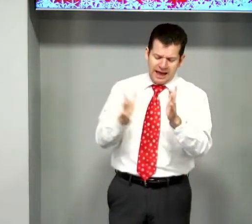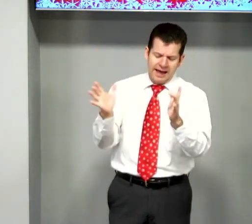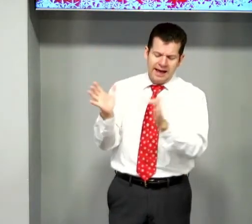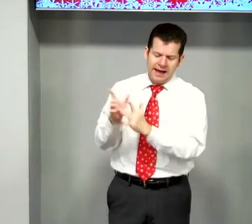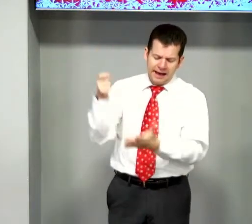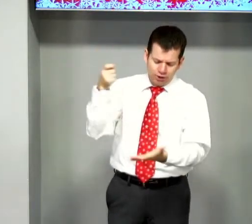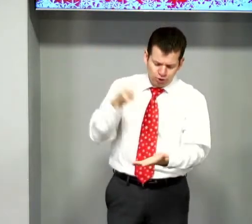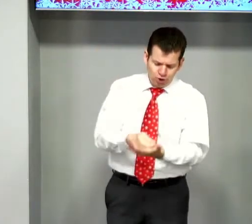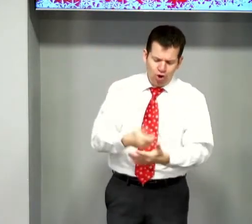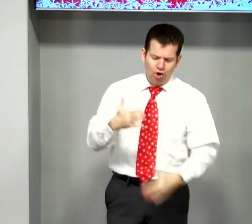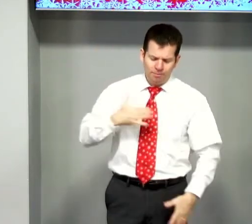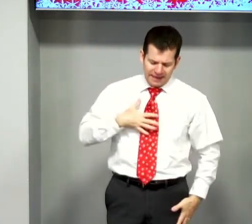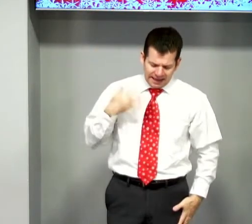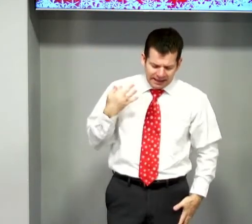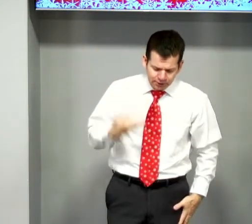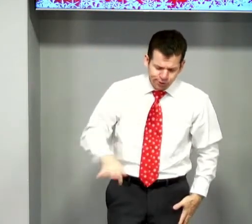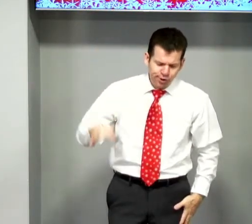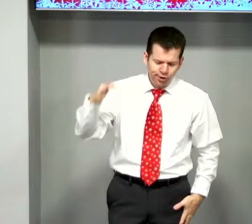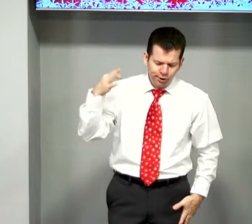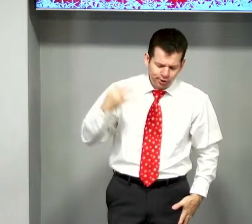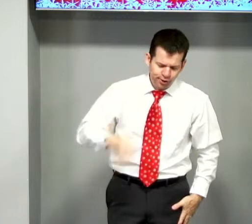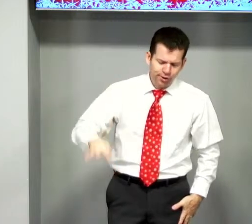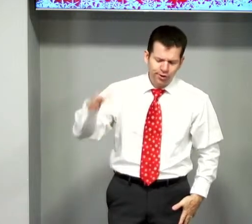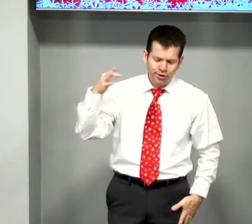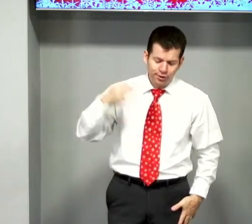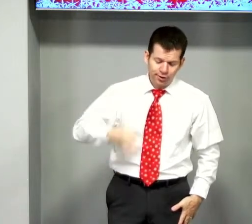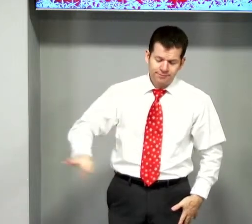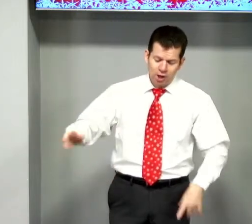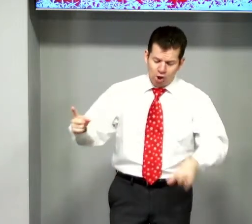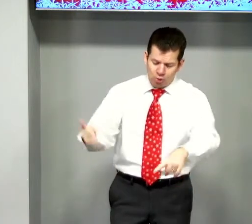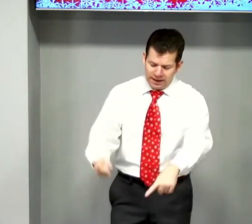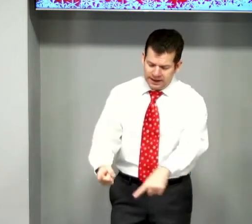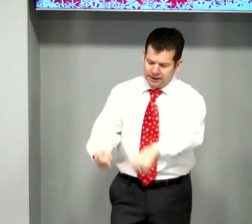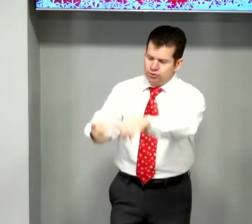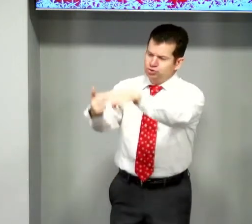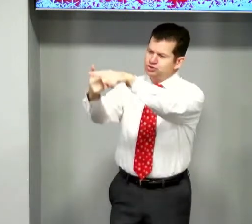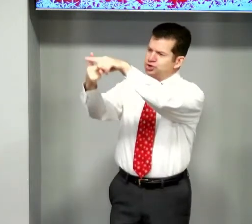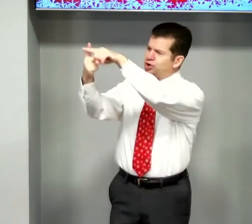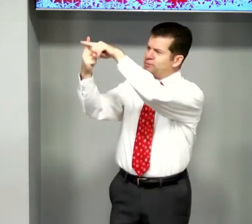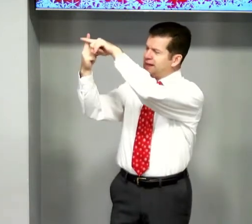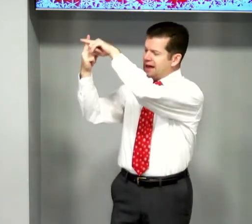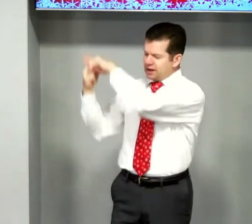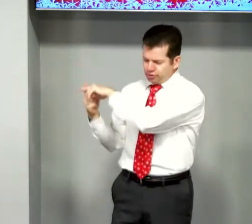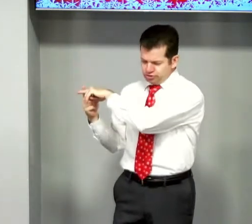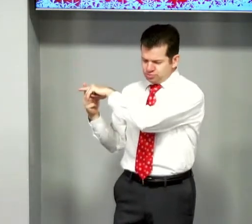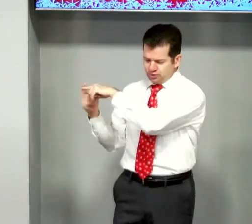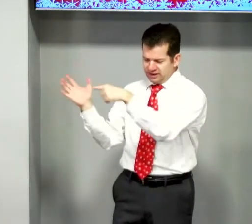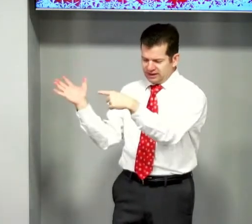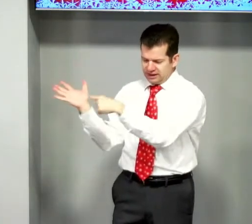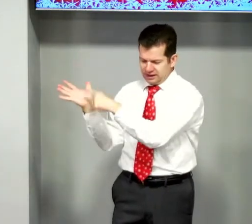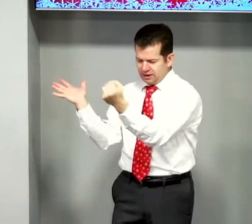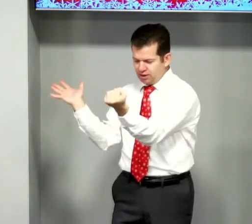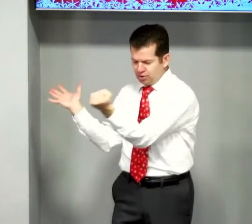Anulou minha dor, Quando sobre a cruz, Morreu,